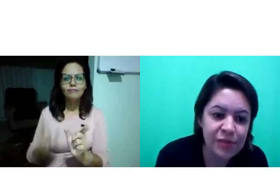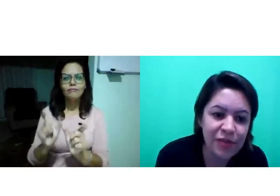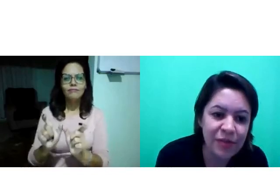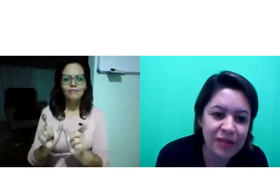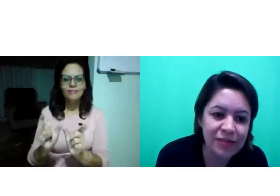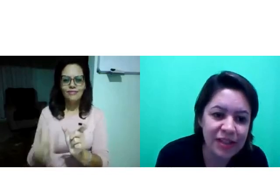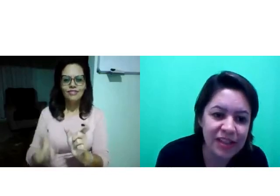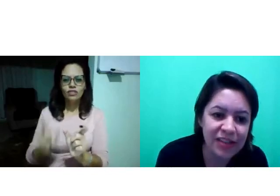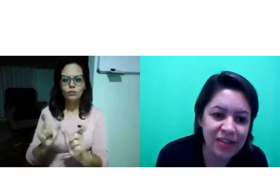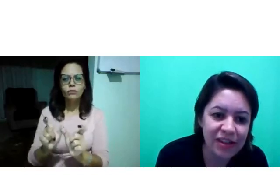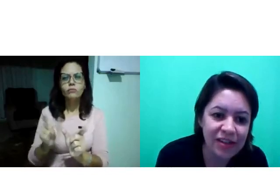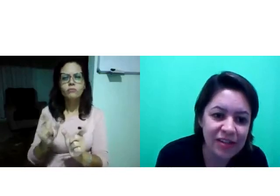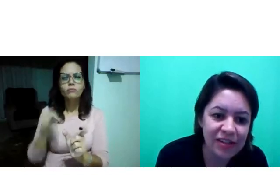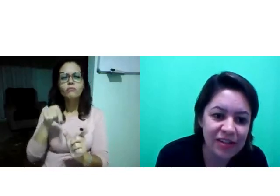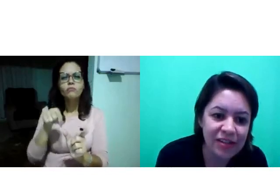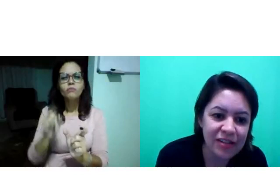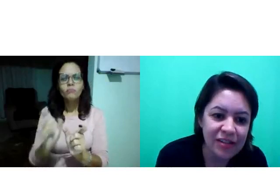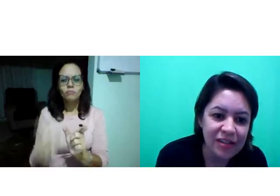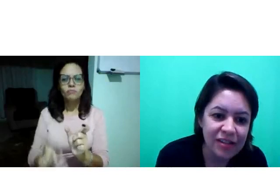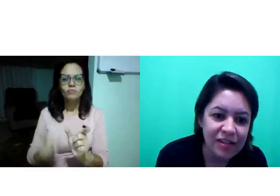E esse movimento aqui, olha.